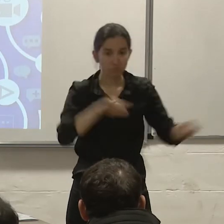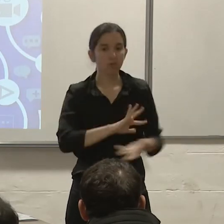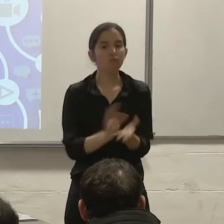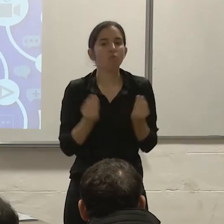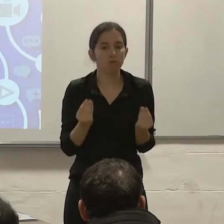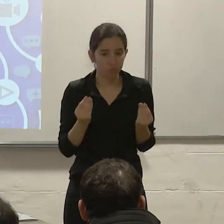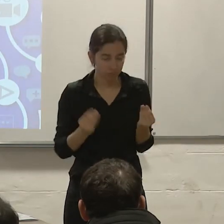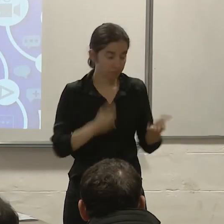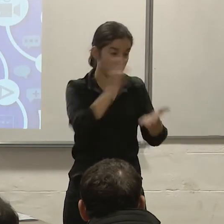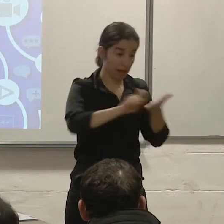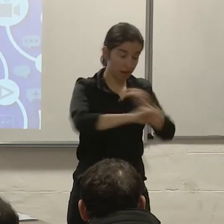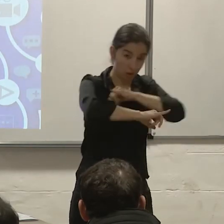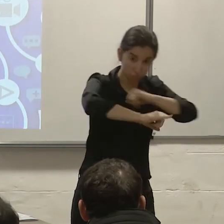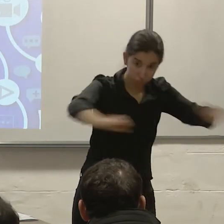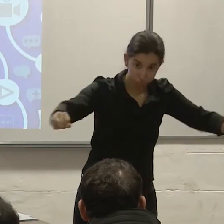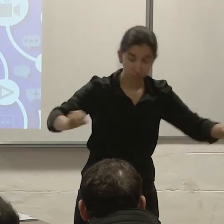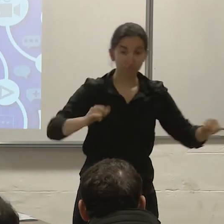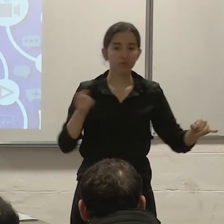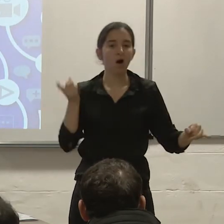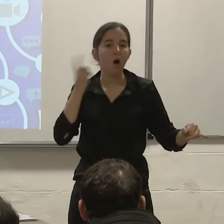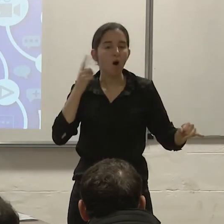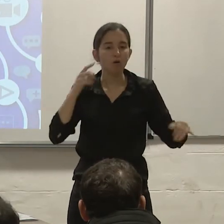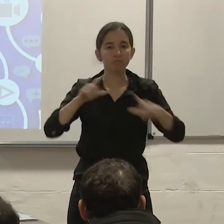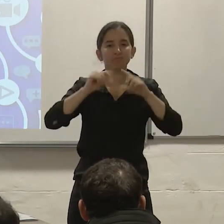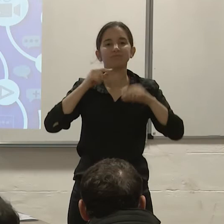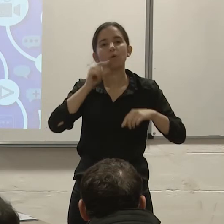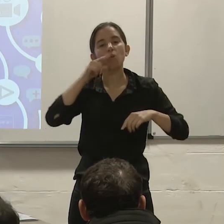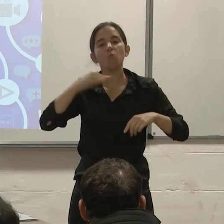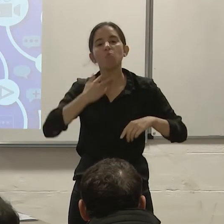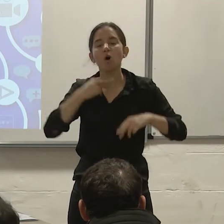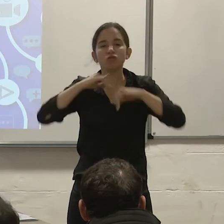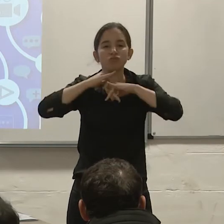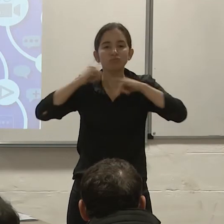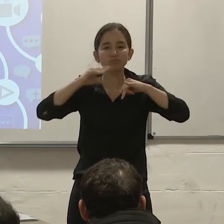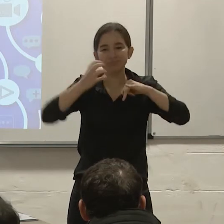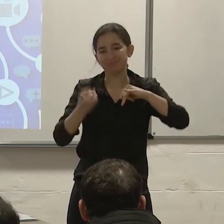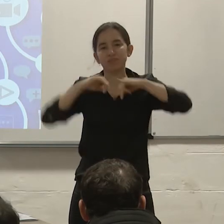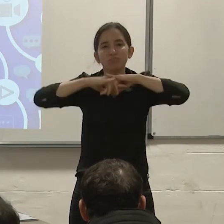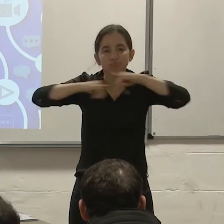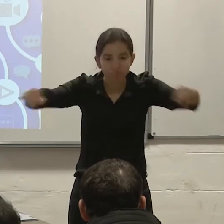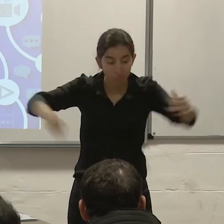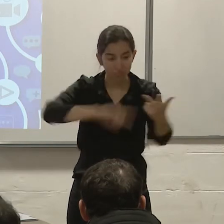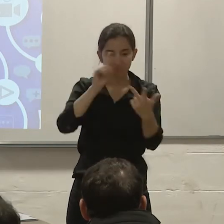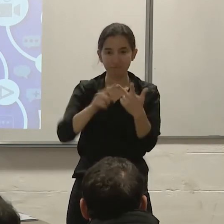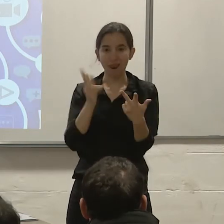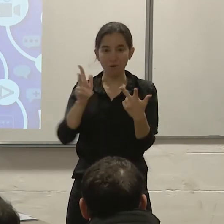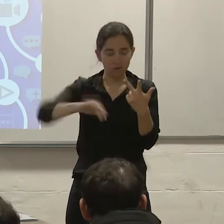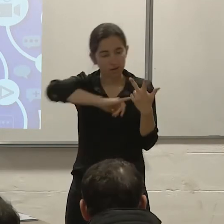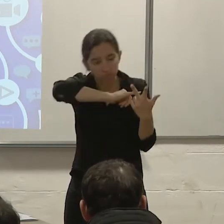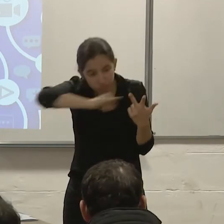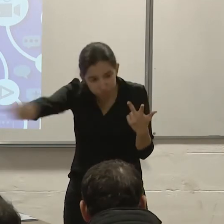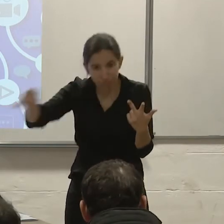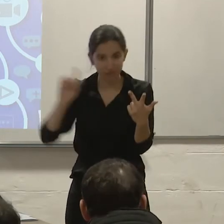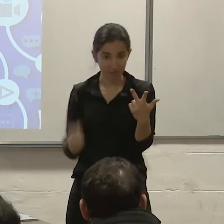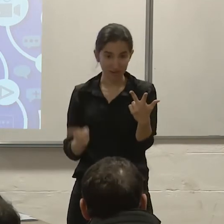lengua de señas para garantizar que todas las personas puedan acceder a la información necesaria para participar. Toda la